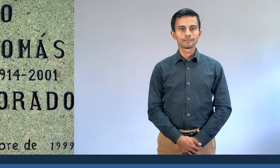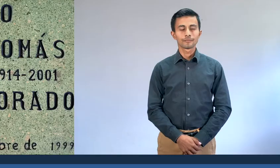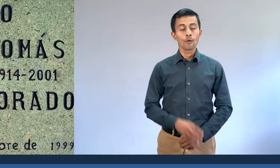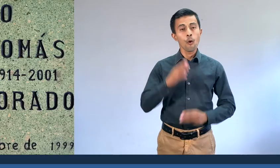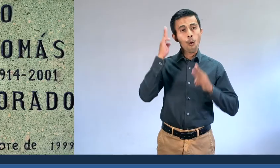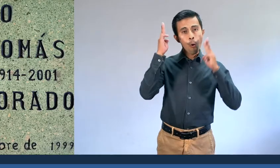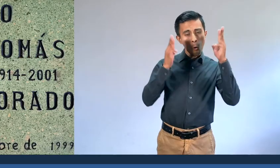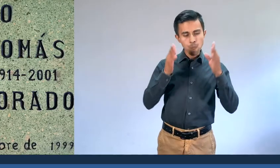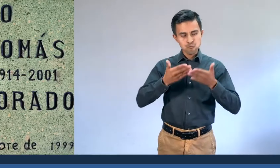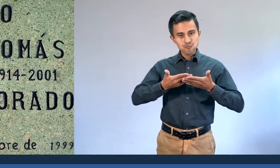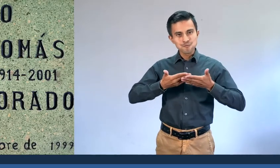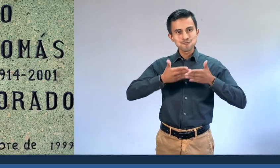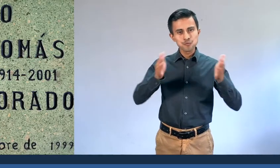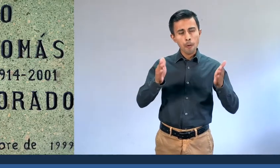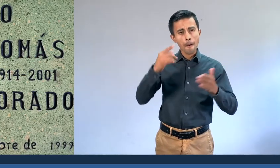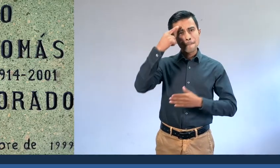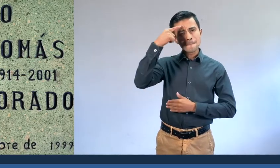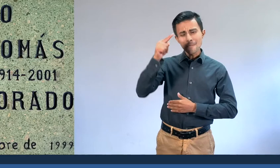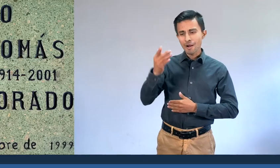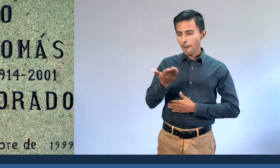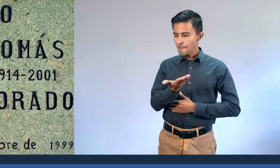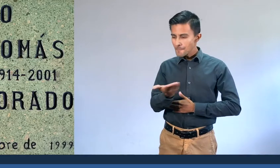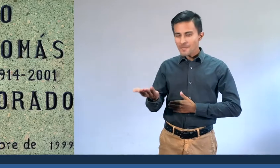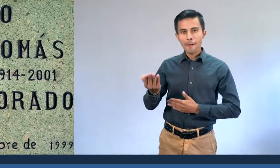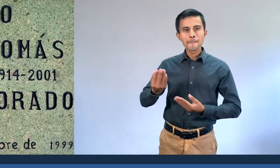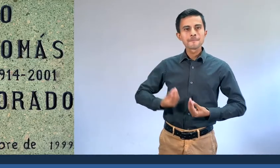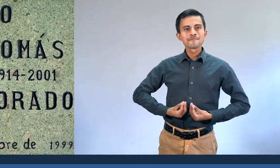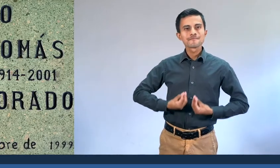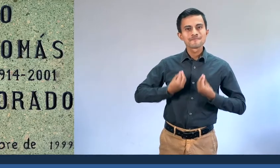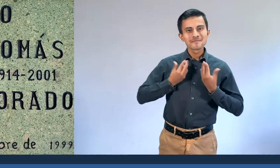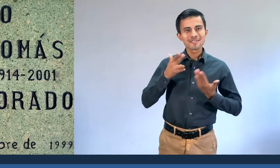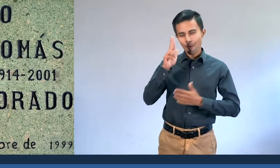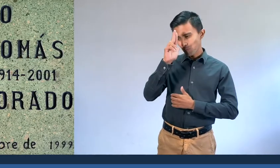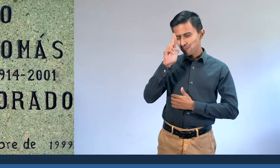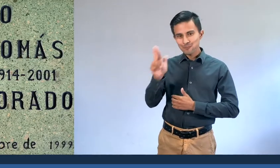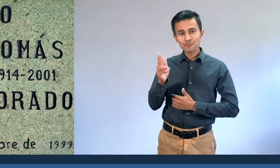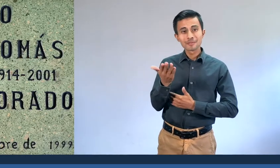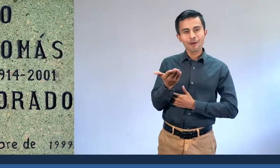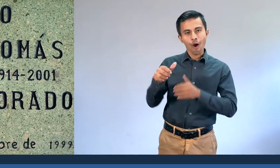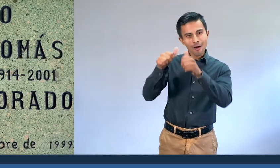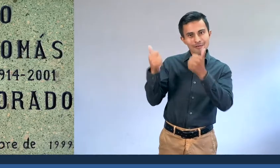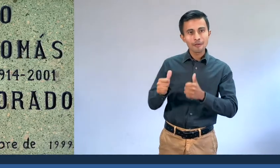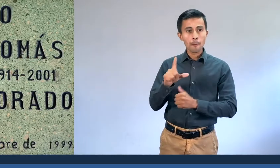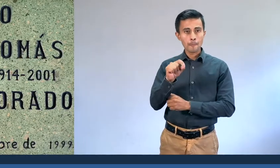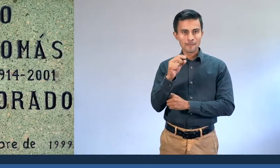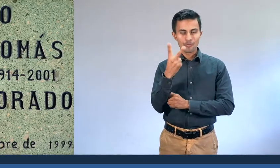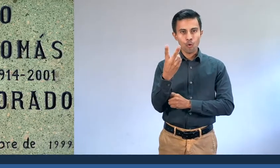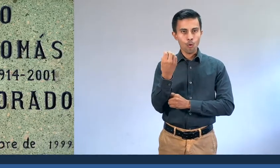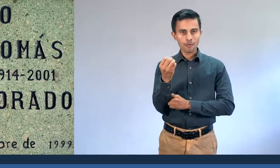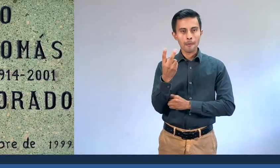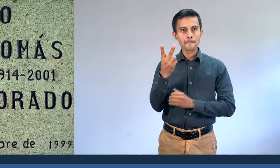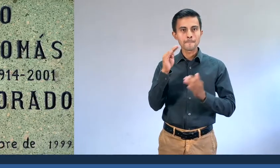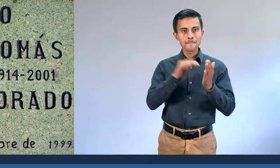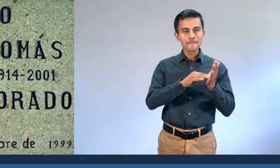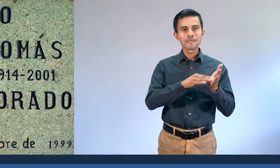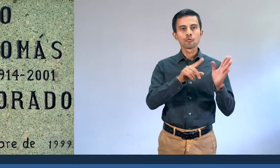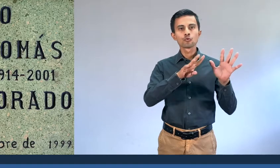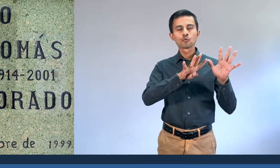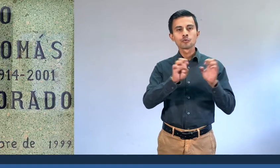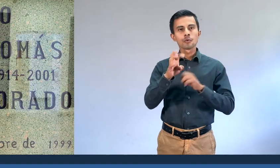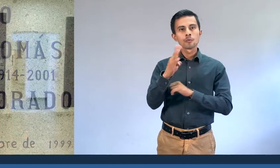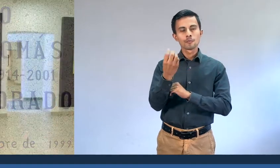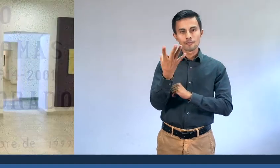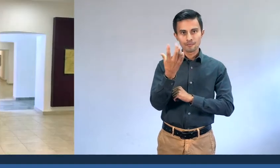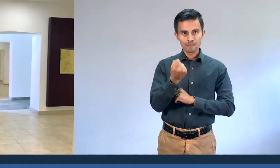El museo abrió sus puertas para honrar la vida y obra de estos sobresalientes artistas el 22 de octubre de 1999.